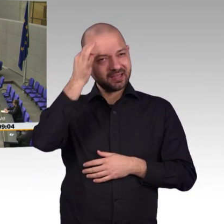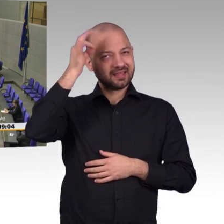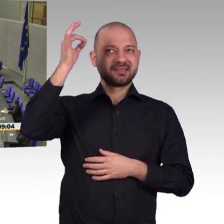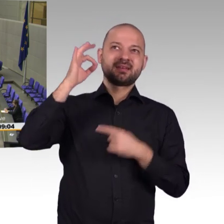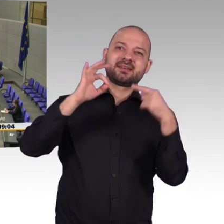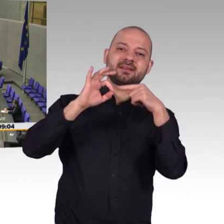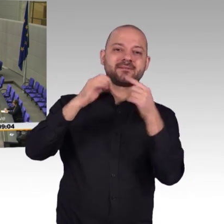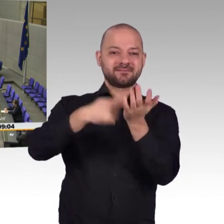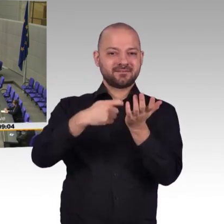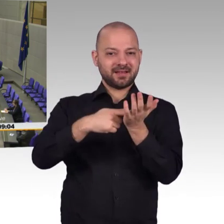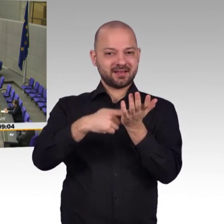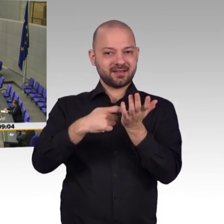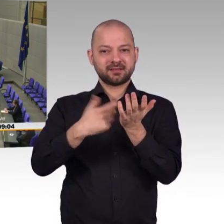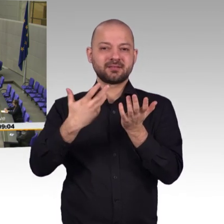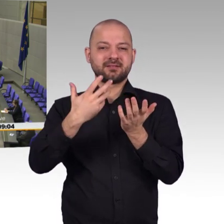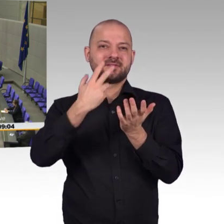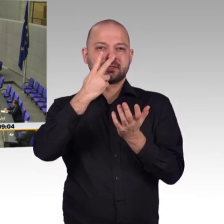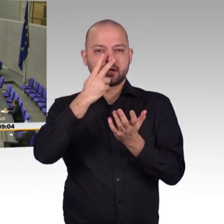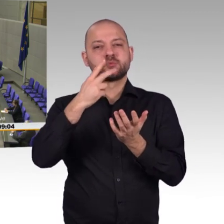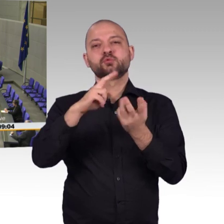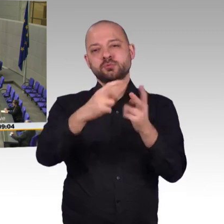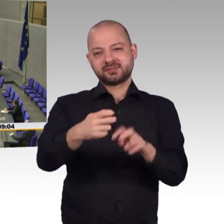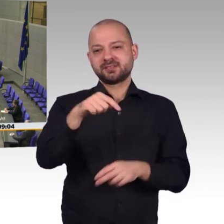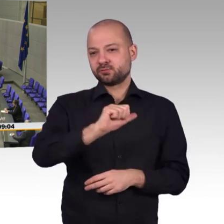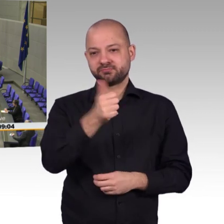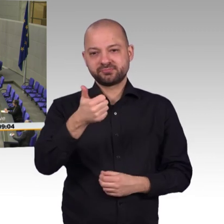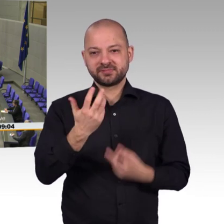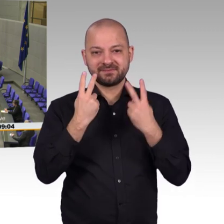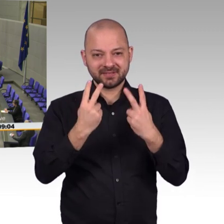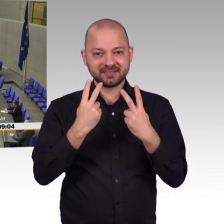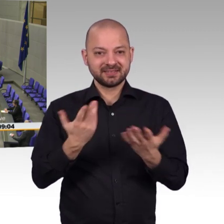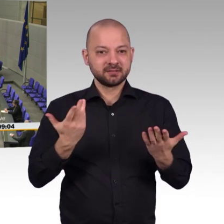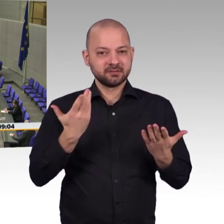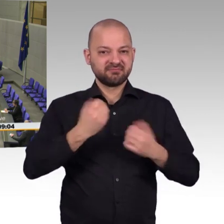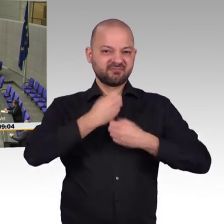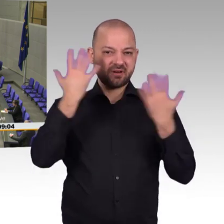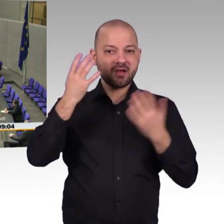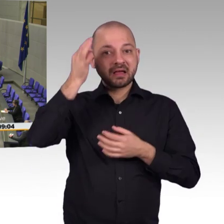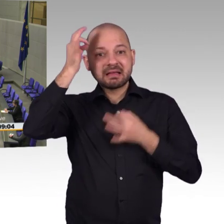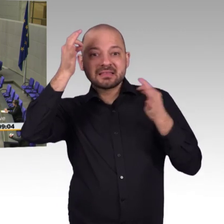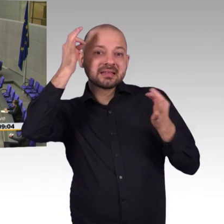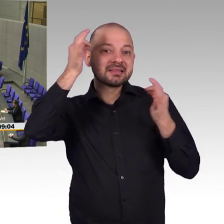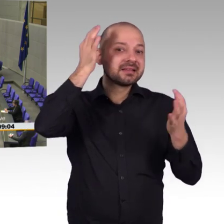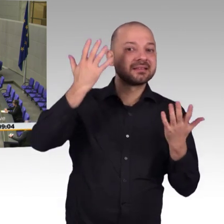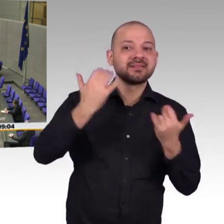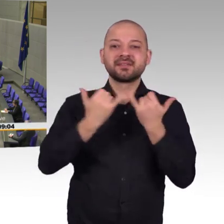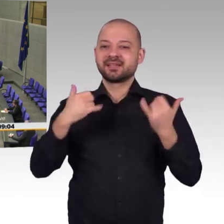zur digitalen Agenda in der letzten Periode, die definieren soll, was wir wollen, aber vor allem auch, wie wir es umsetzen wollen.